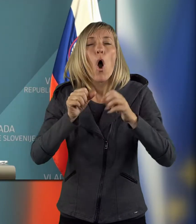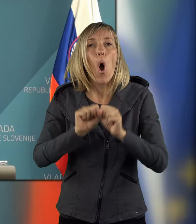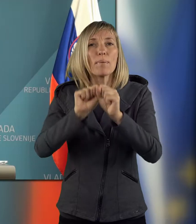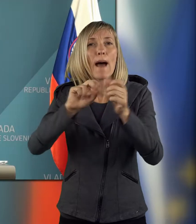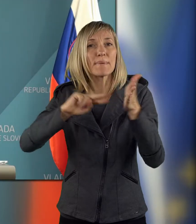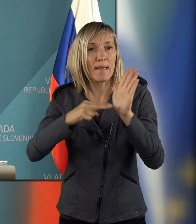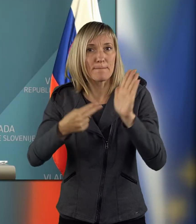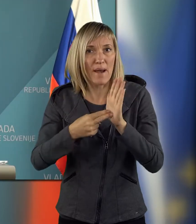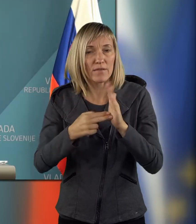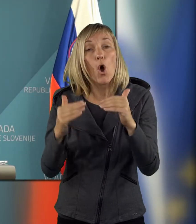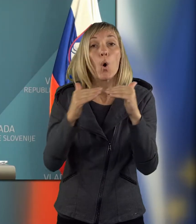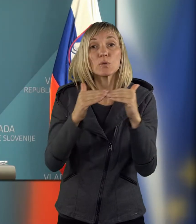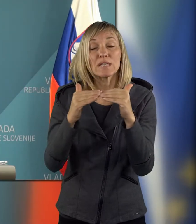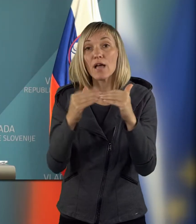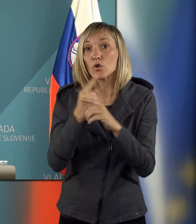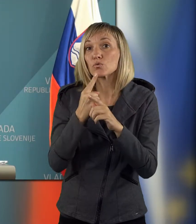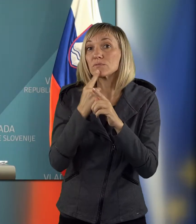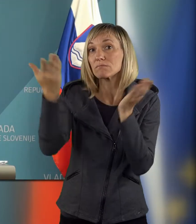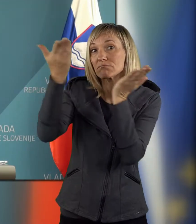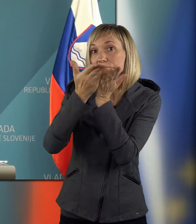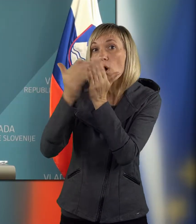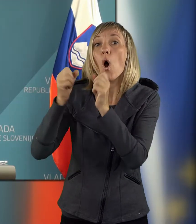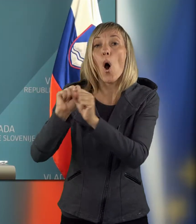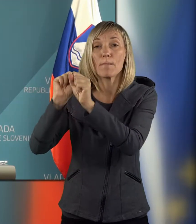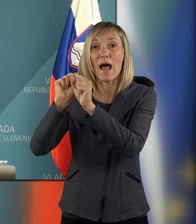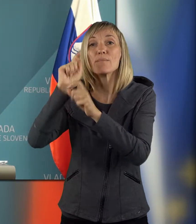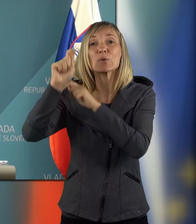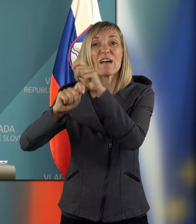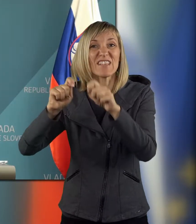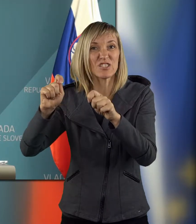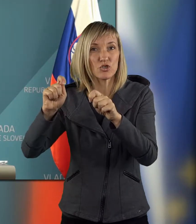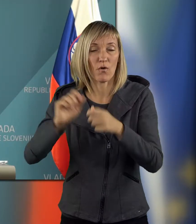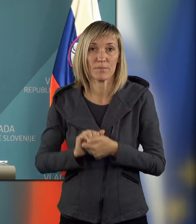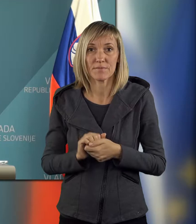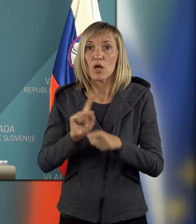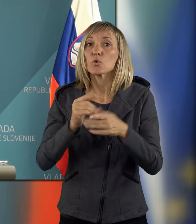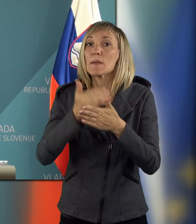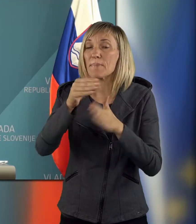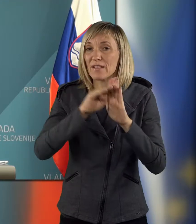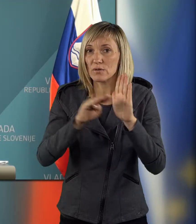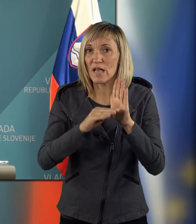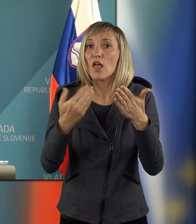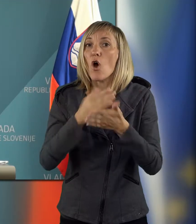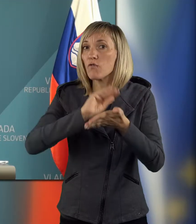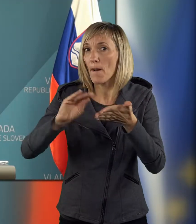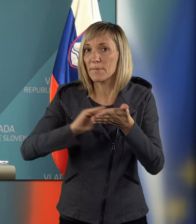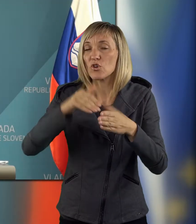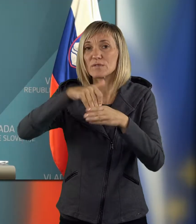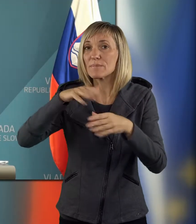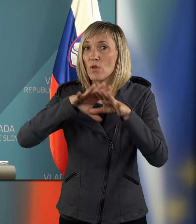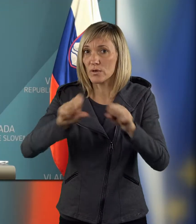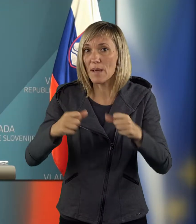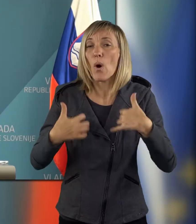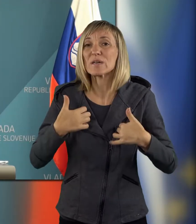načrtovanje, oskajeno tudi z obramni načrtovanjem v okviru zavezništva. Predlog zakona na novo opredeljuje sebino